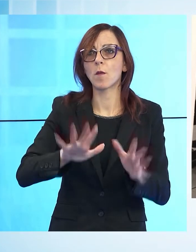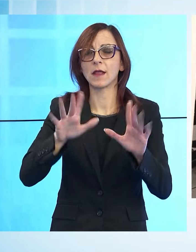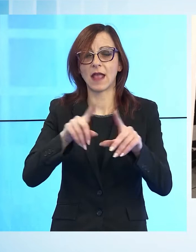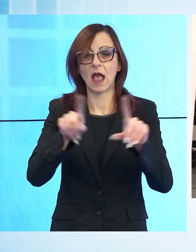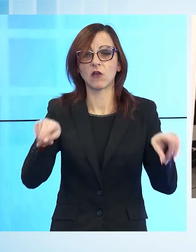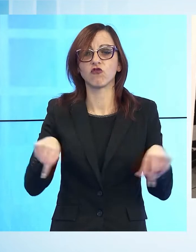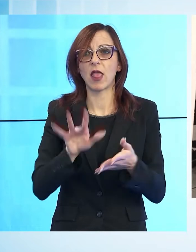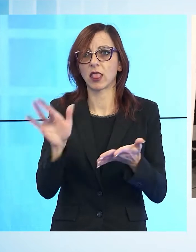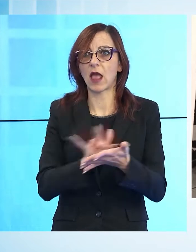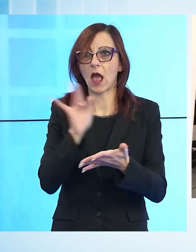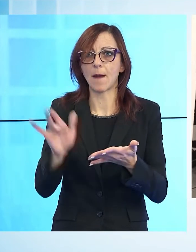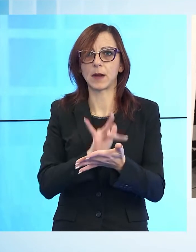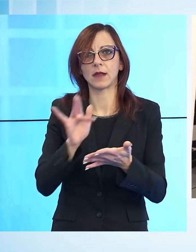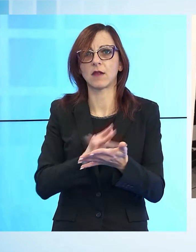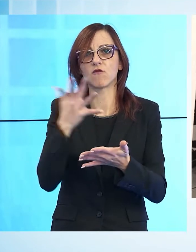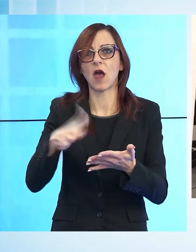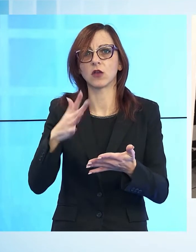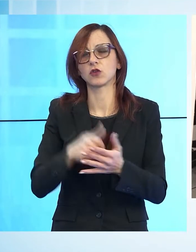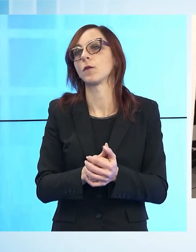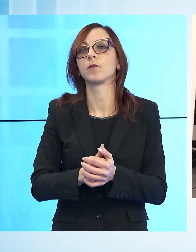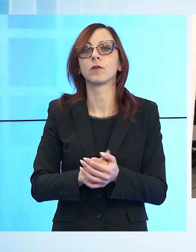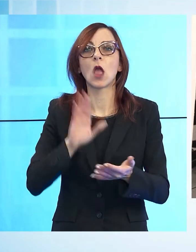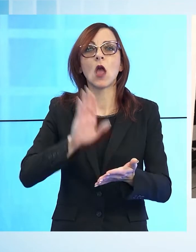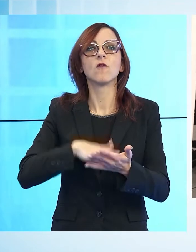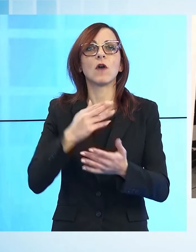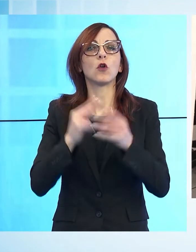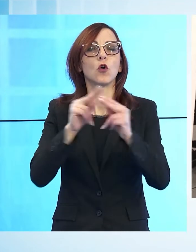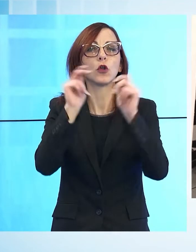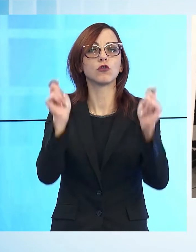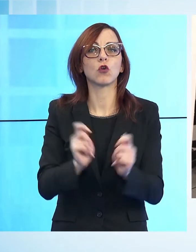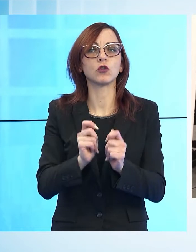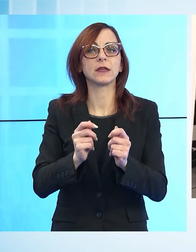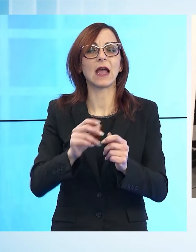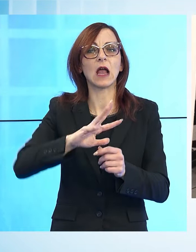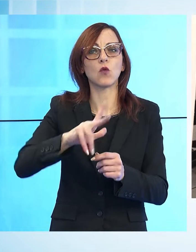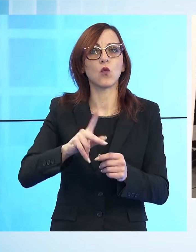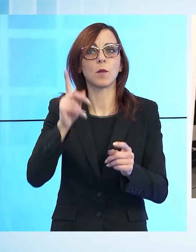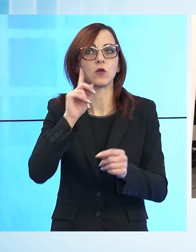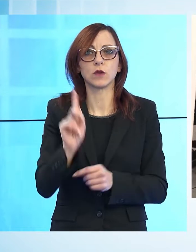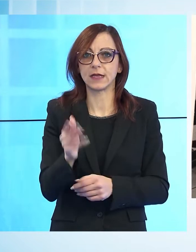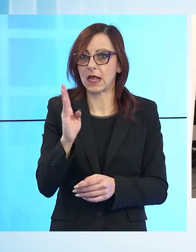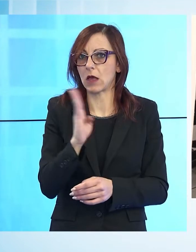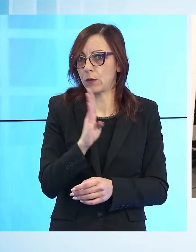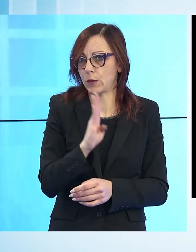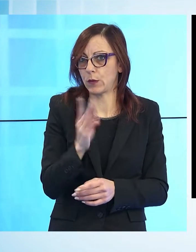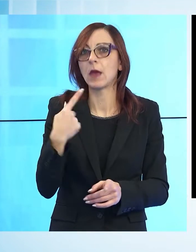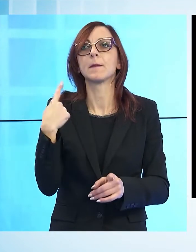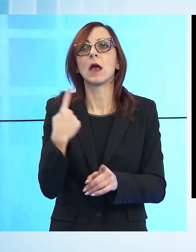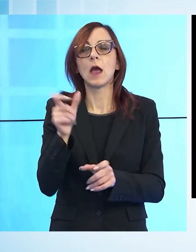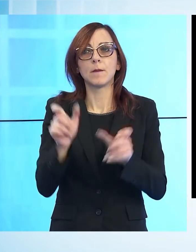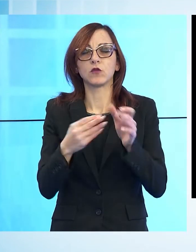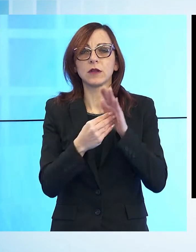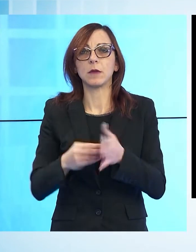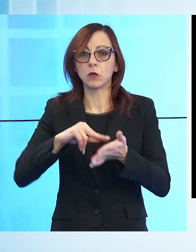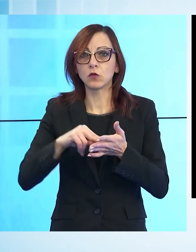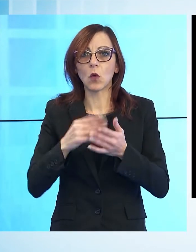Ancora da quantificare esattamente il valore totale della merce trafugata. È stato il personale scolastico a scoprire il furto all'arrivo a scuola